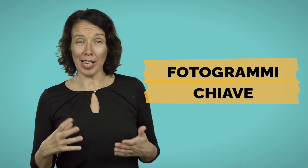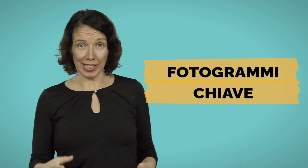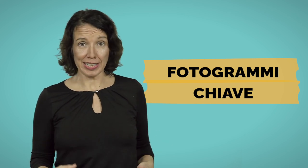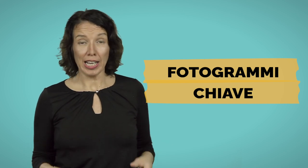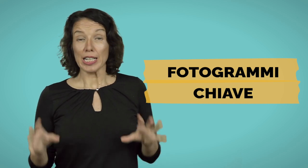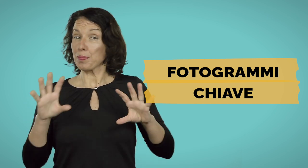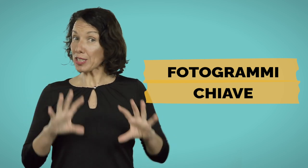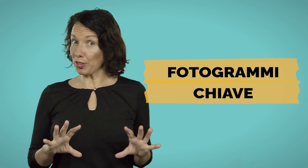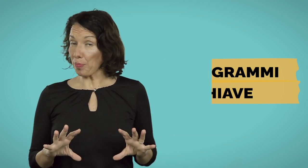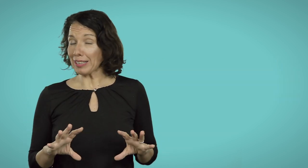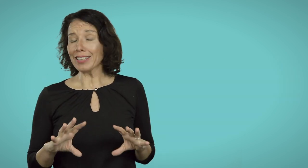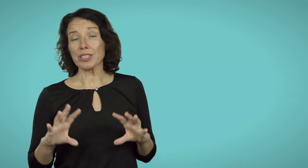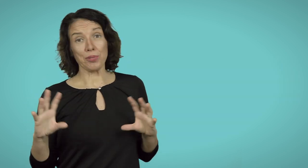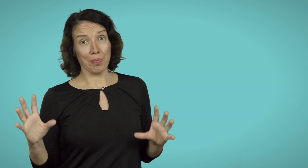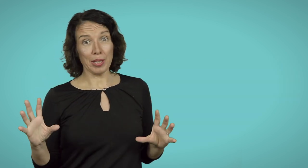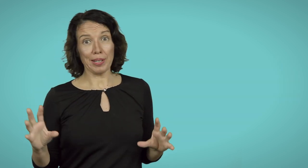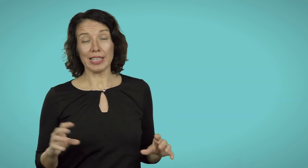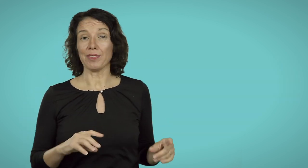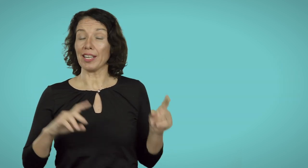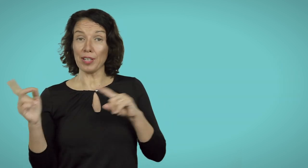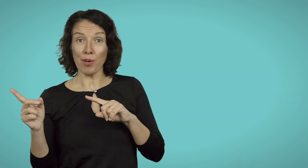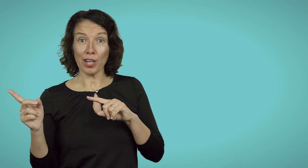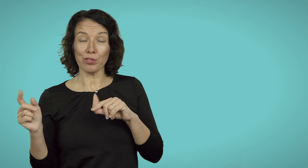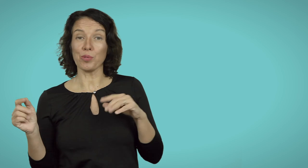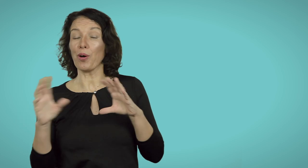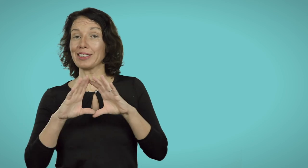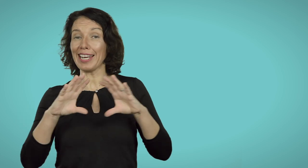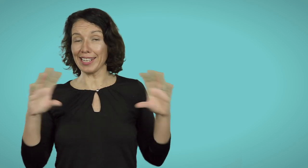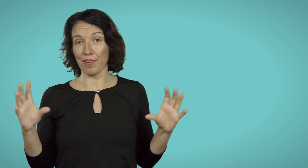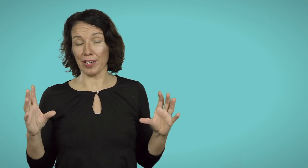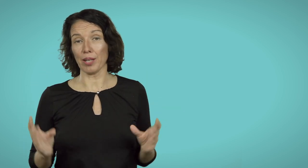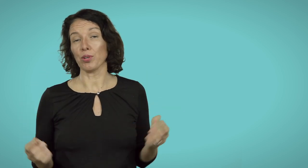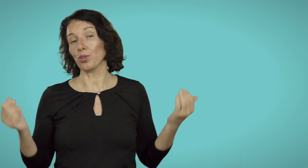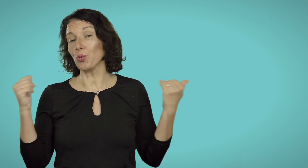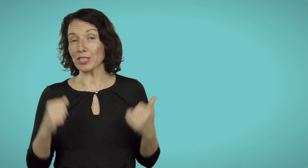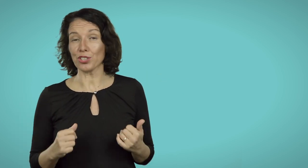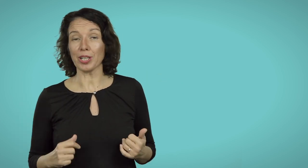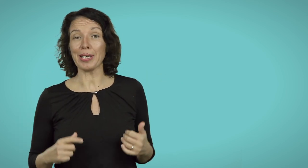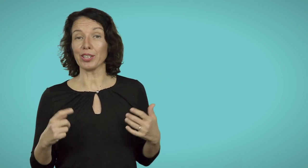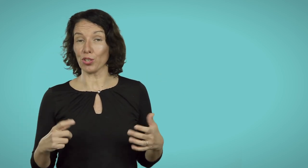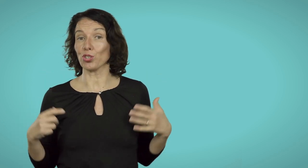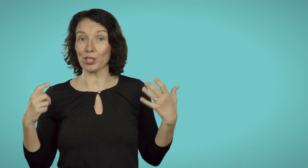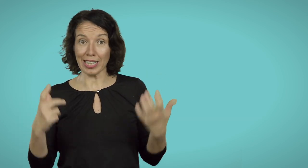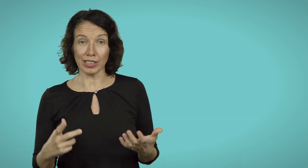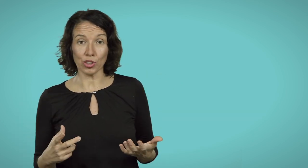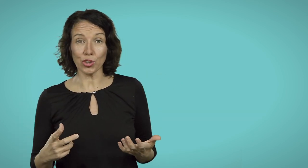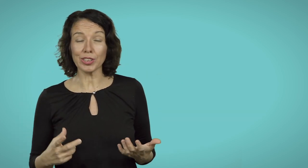X. Spesso ve ne ho parlato semplicemente per dirvi che Filmora non supporta i keyframe. Con questo aggiornamento sono stati introdotti